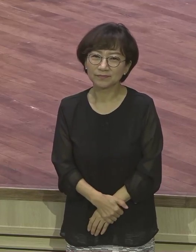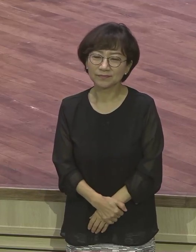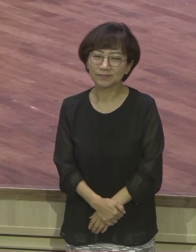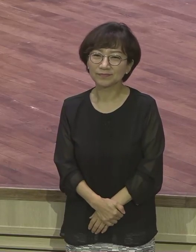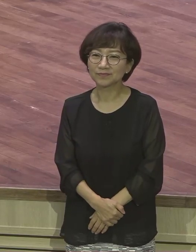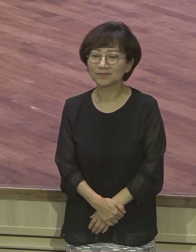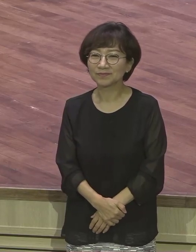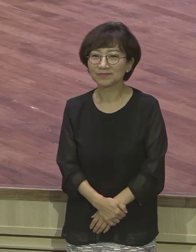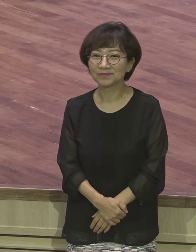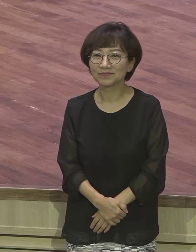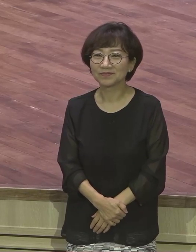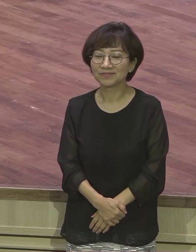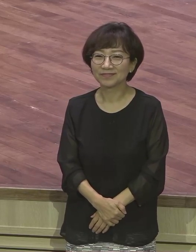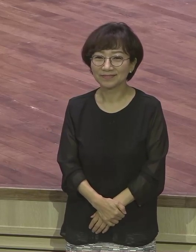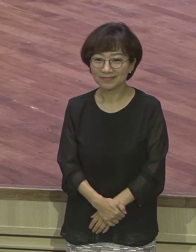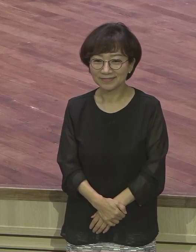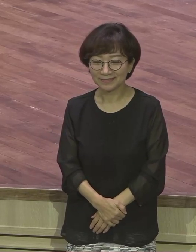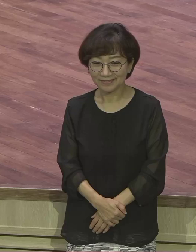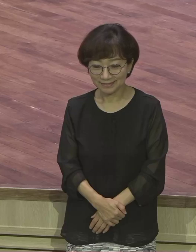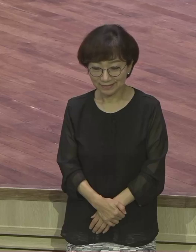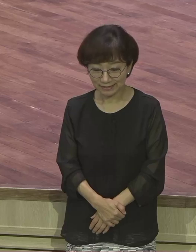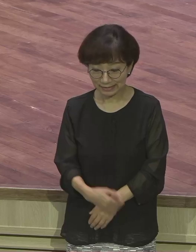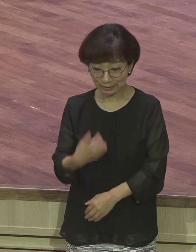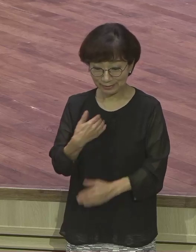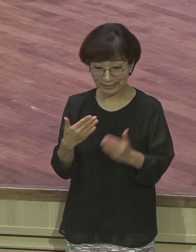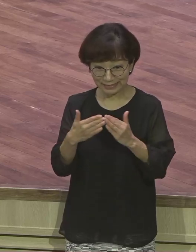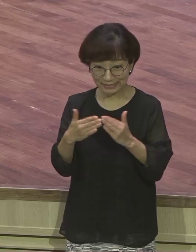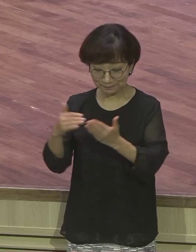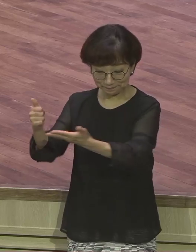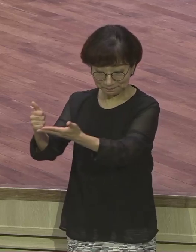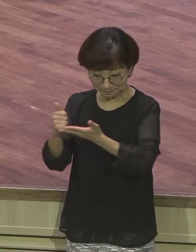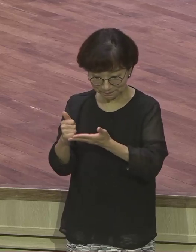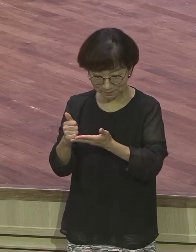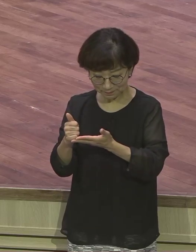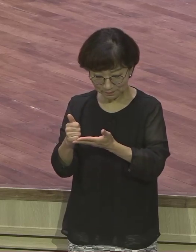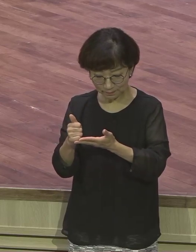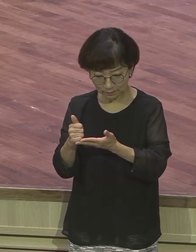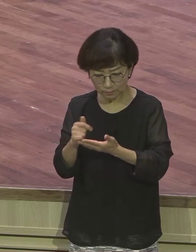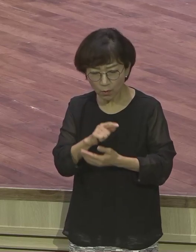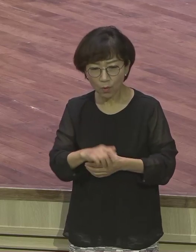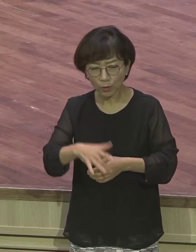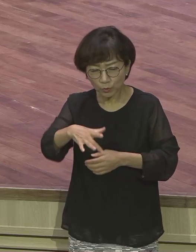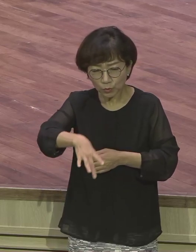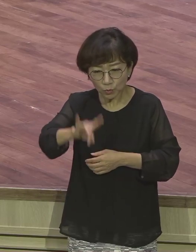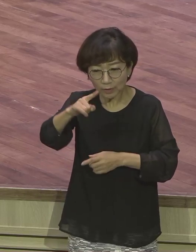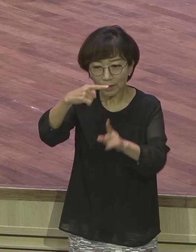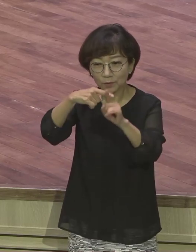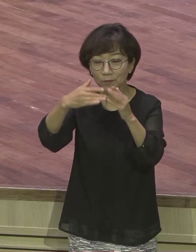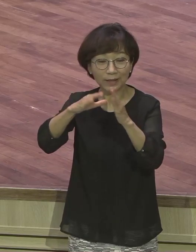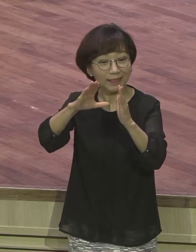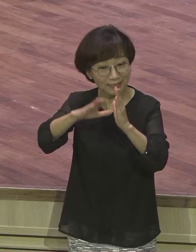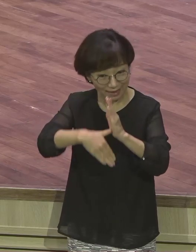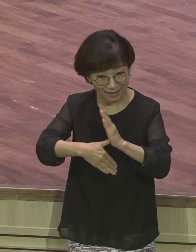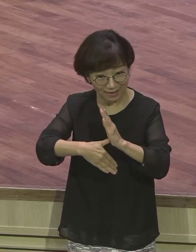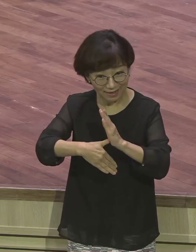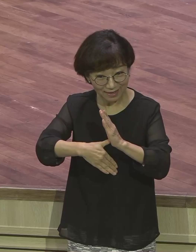이 홈스테이는요. 초대교회 운동 체험이에요. 초대교회. 그러니까요.